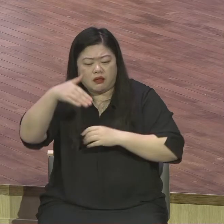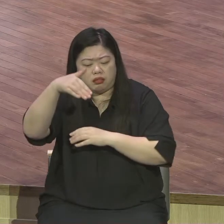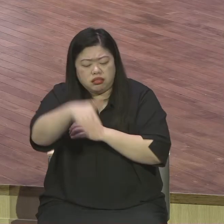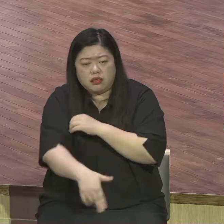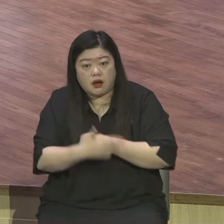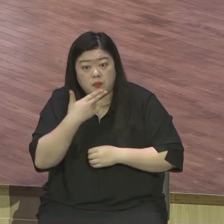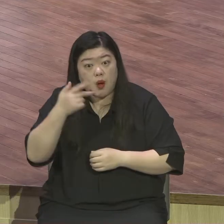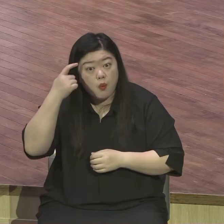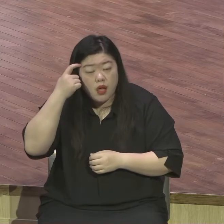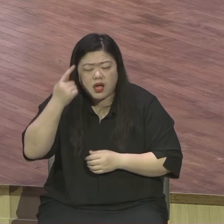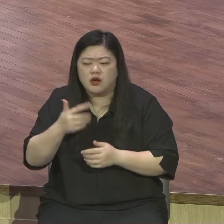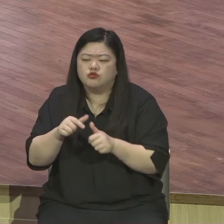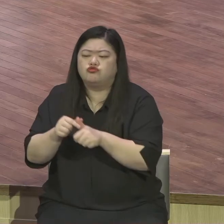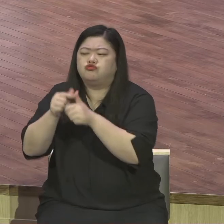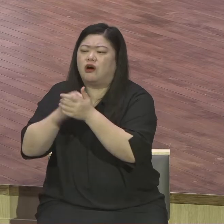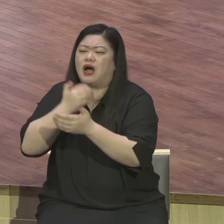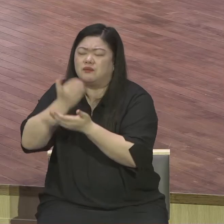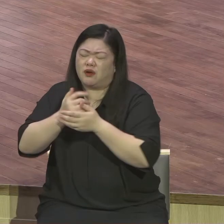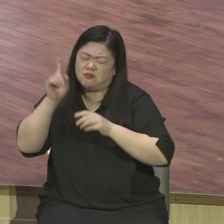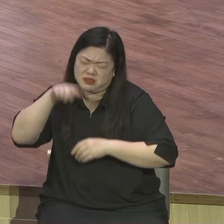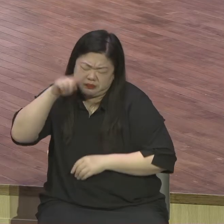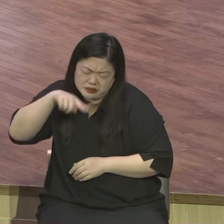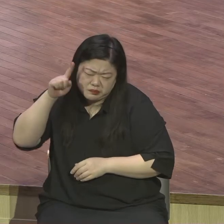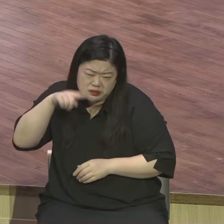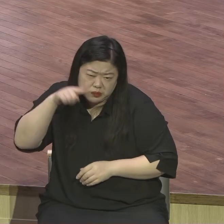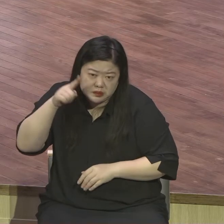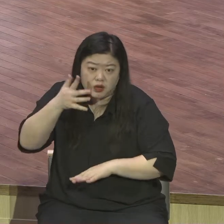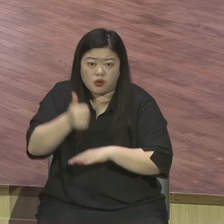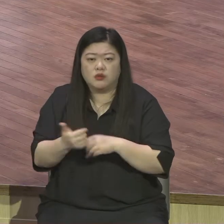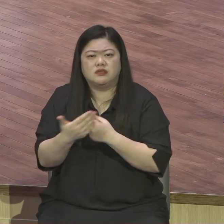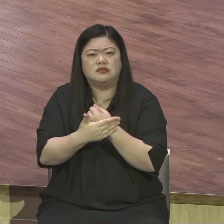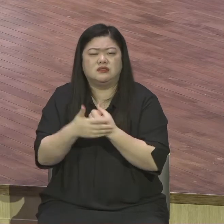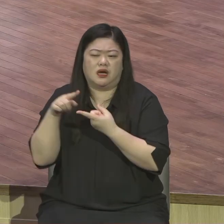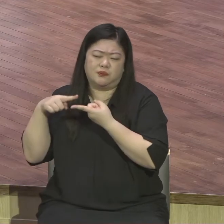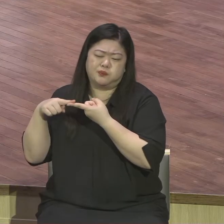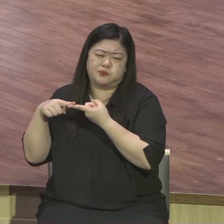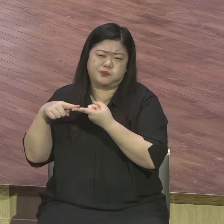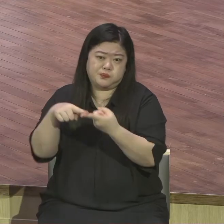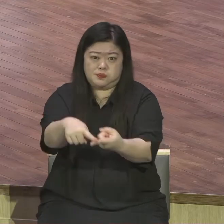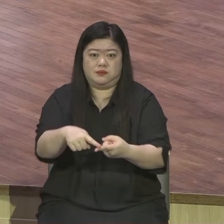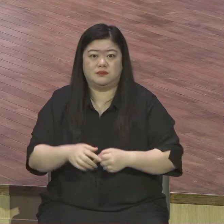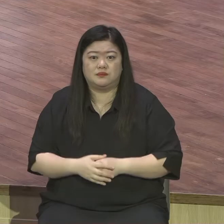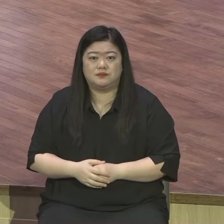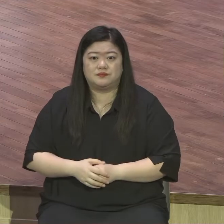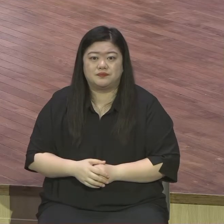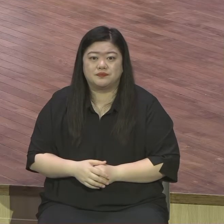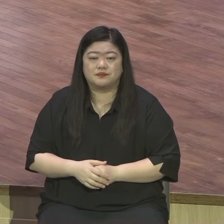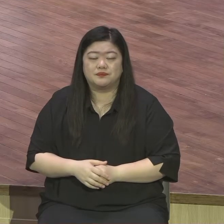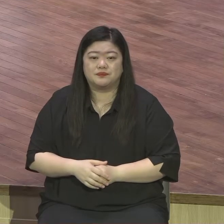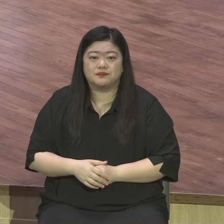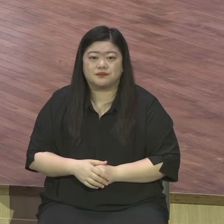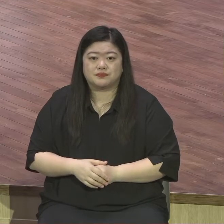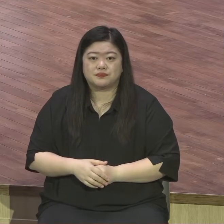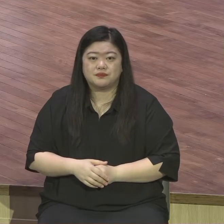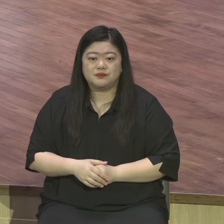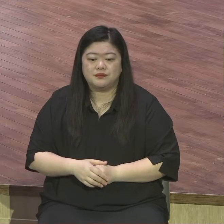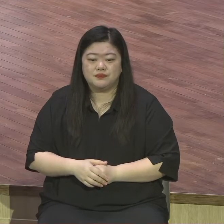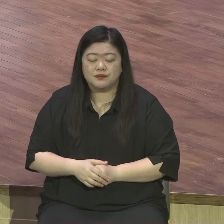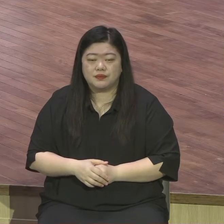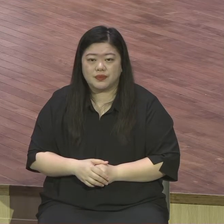아멘 곤두전서 15장 10제로 보면 자신을 통해서 예수가 그리스도 되신다는 이